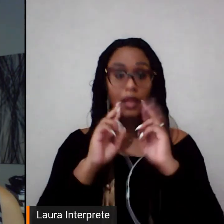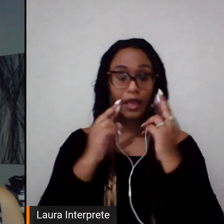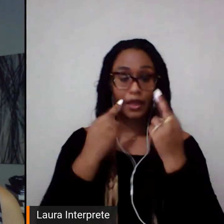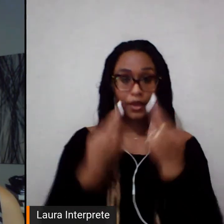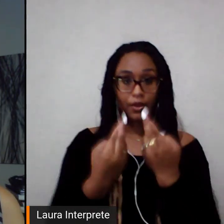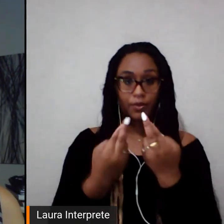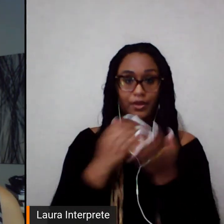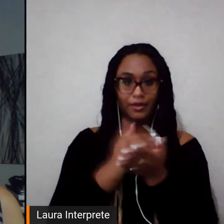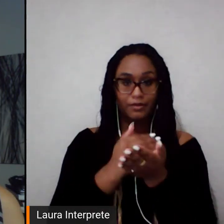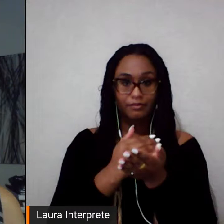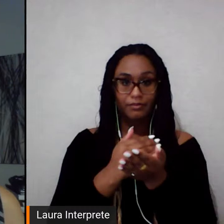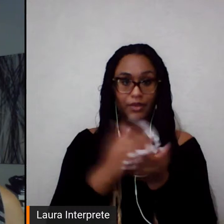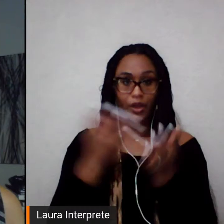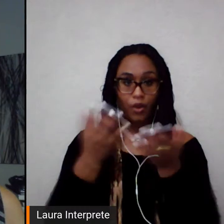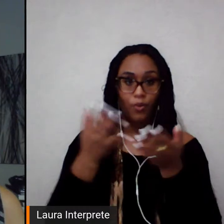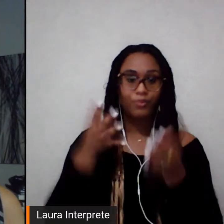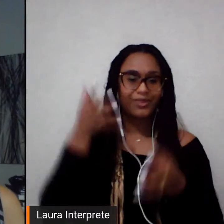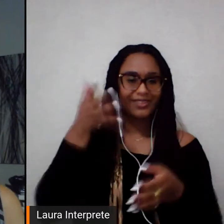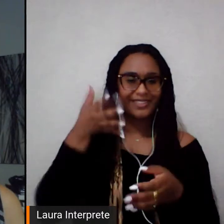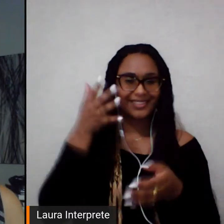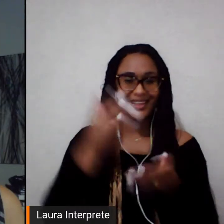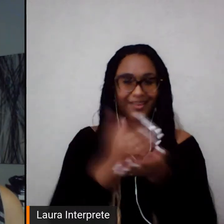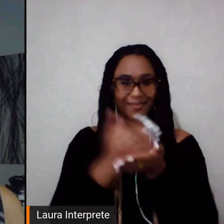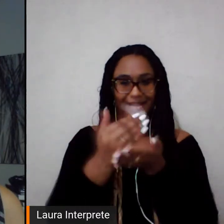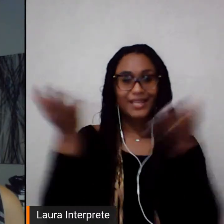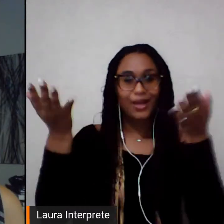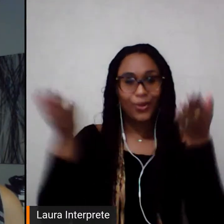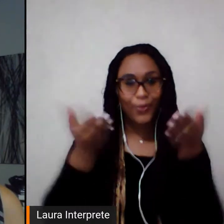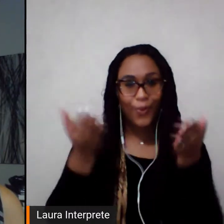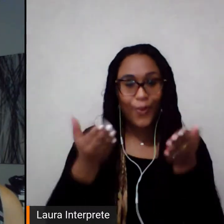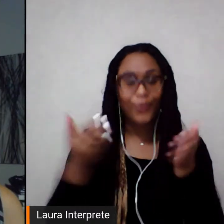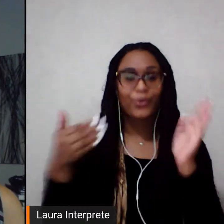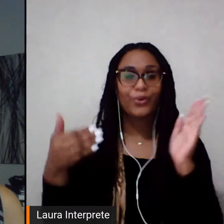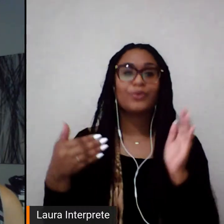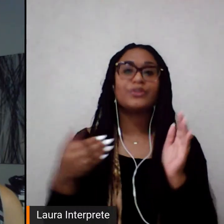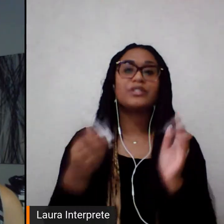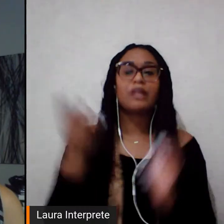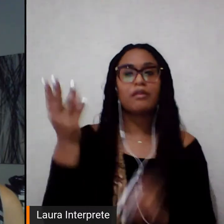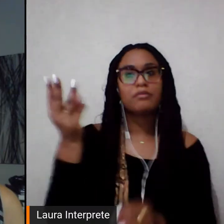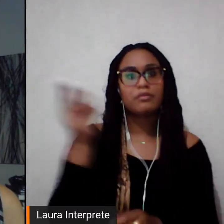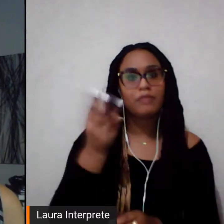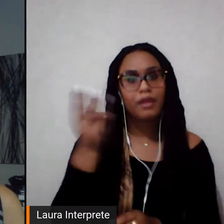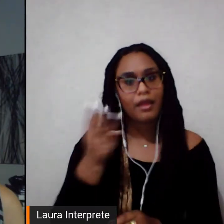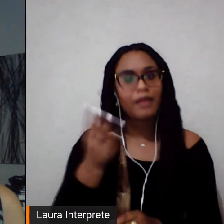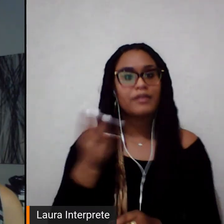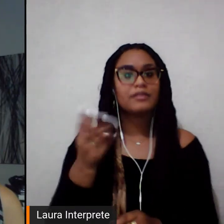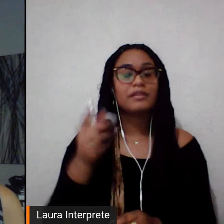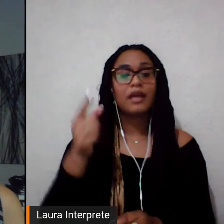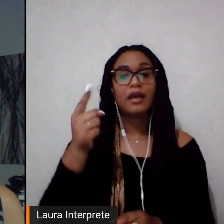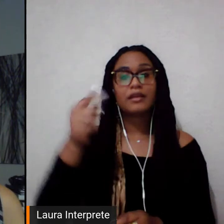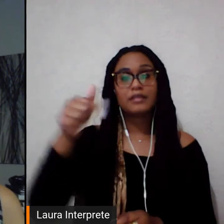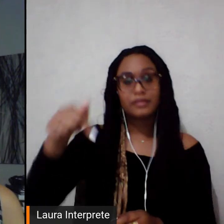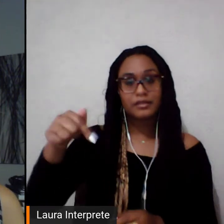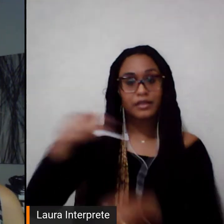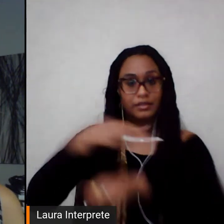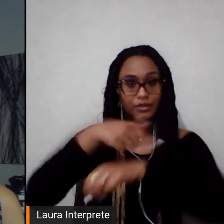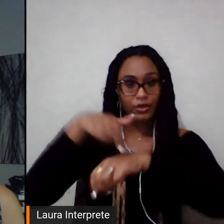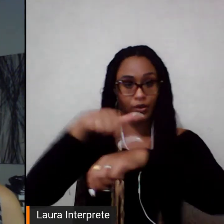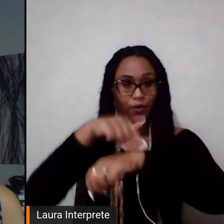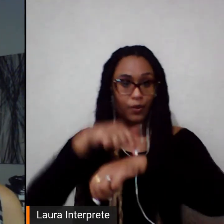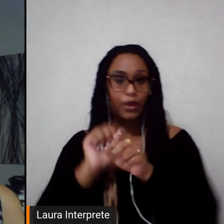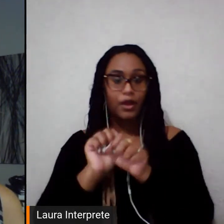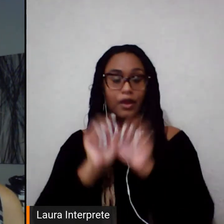março e 27 de abril, começando hoje, sempre às terças-feiras, às 17 horas, com transmissão